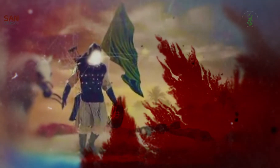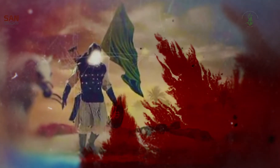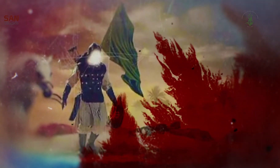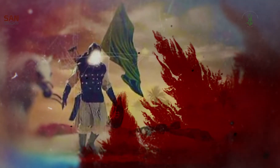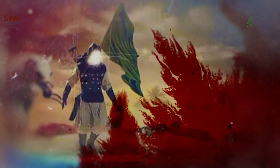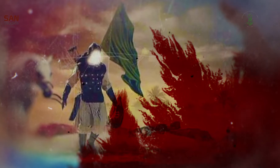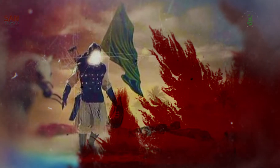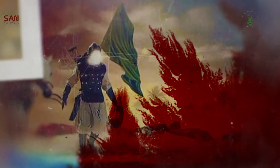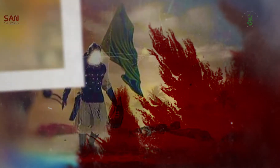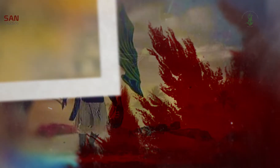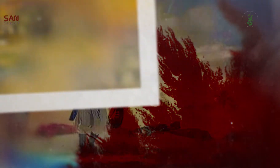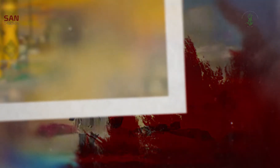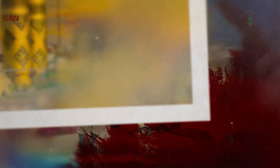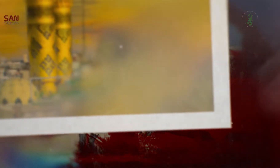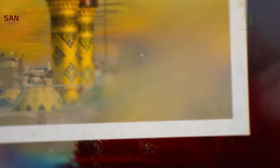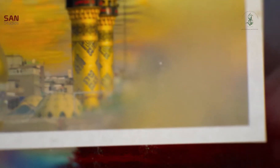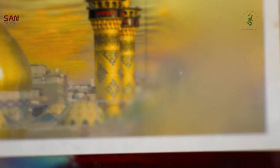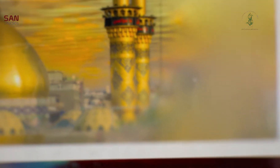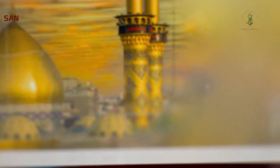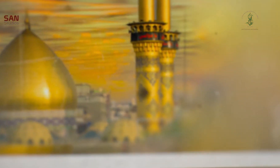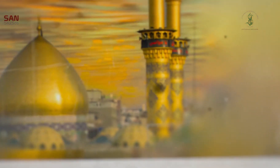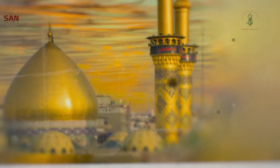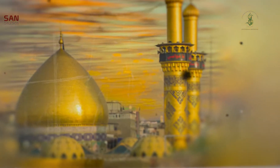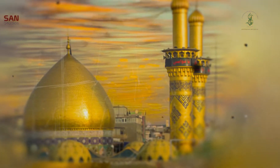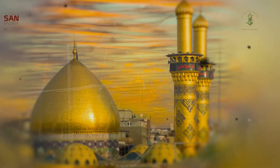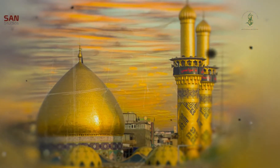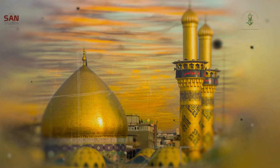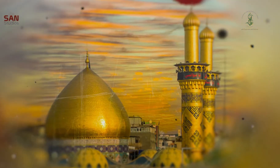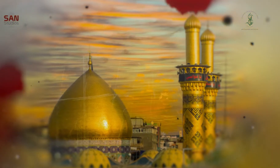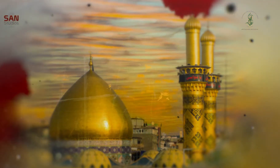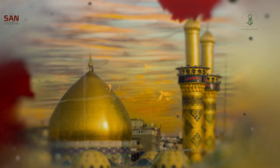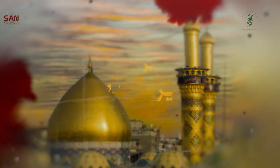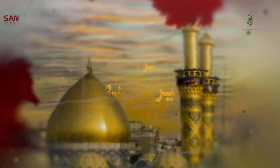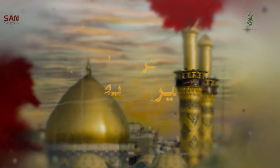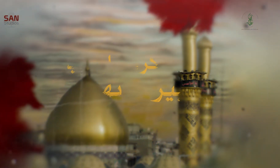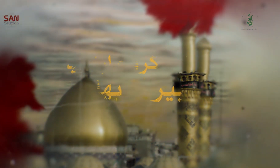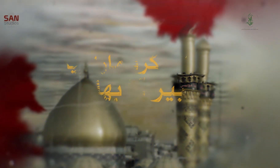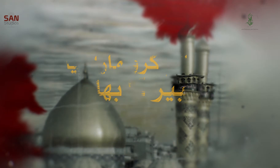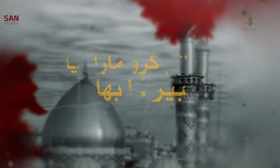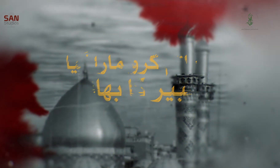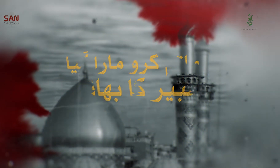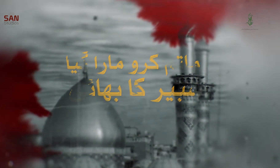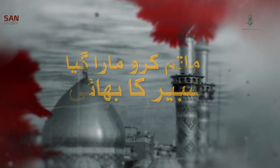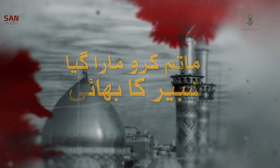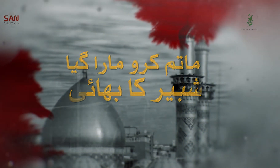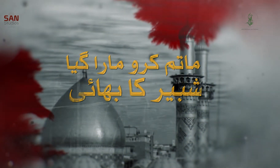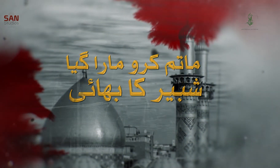دھریاں پہ گرا سکا اے حرم لوگوں آتا ہے خالی